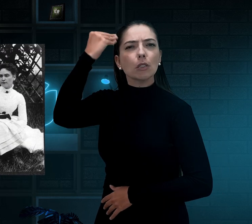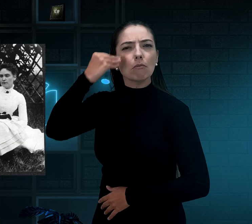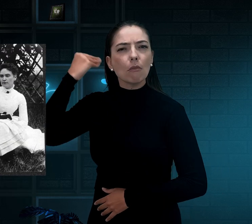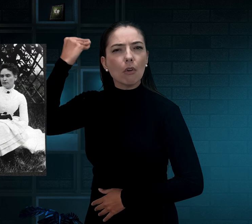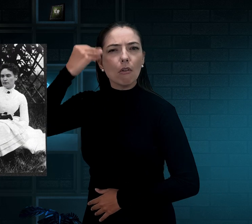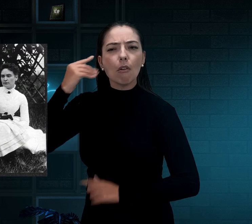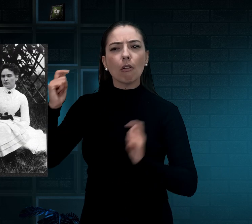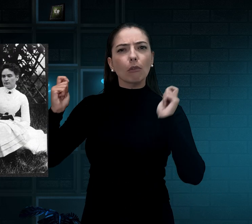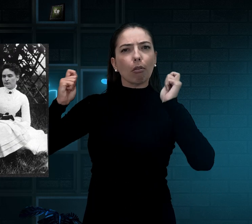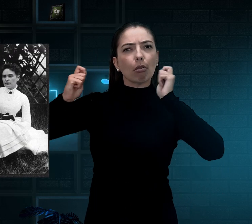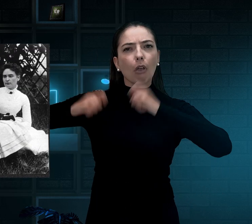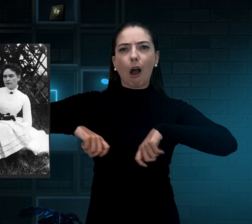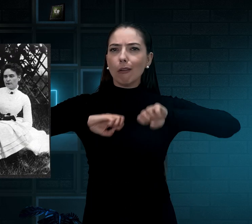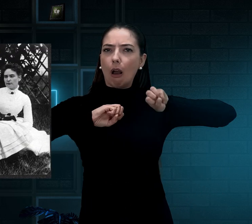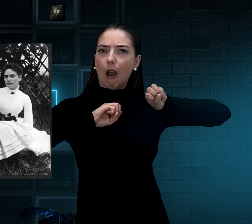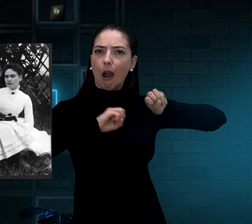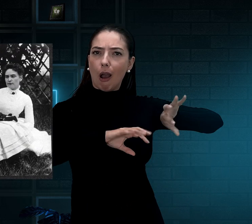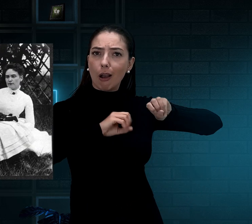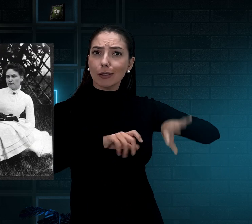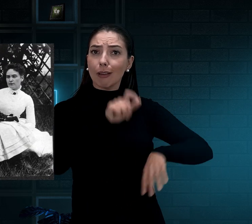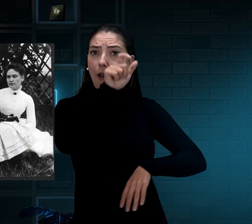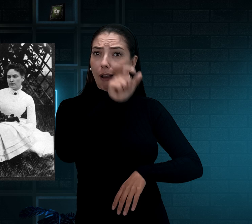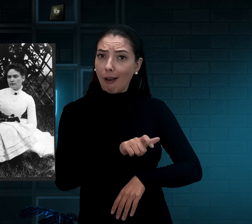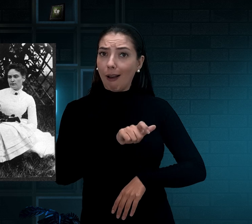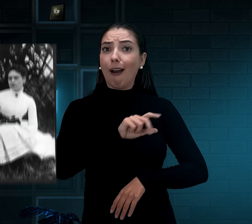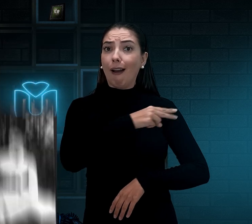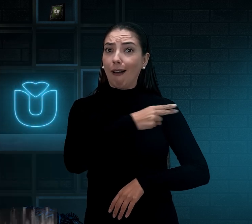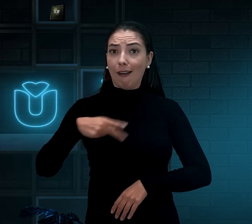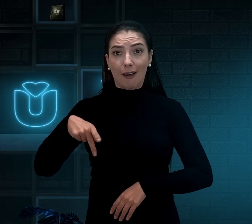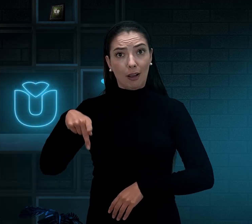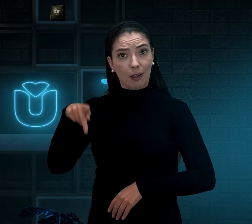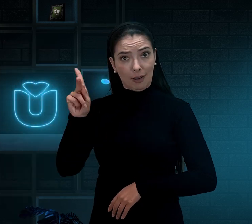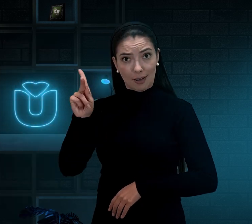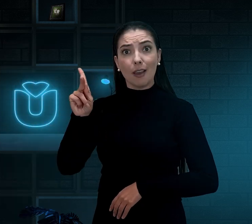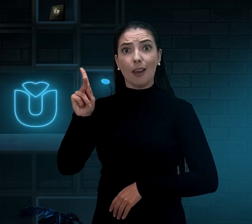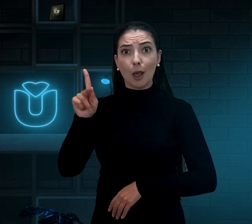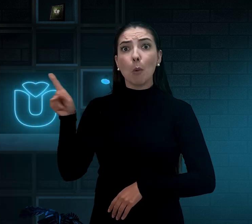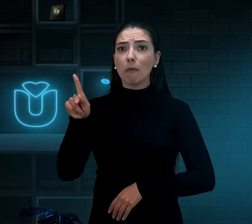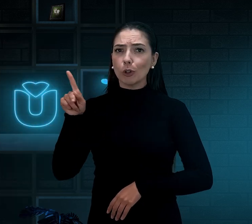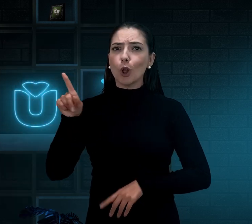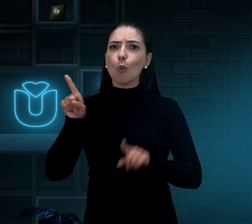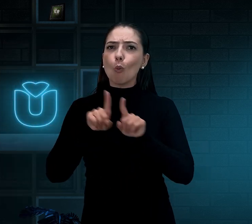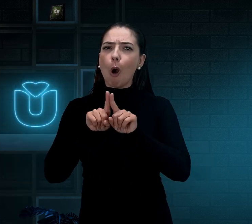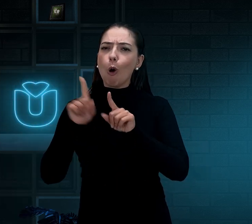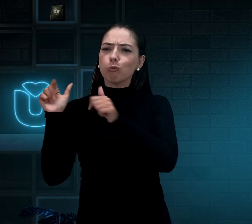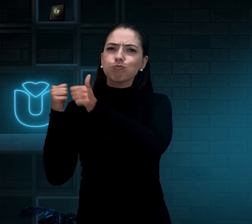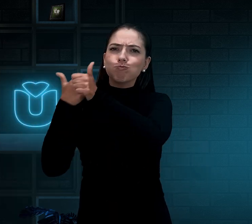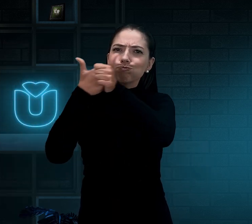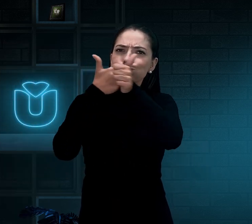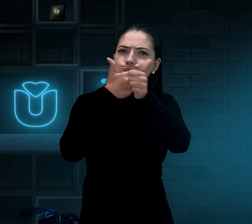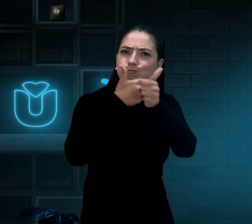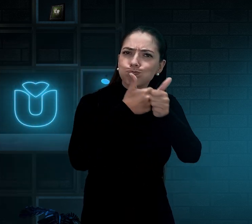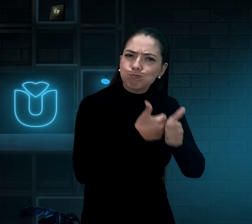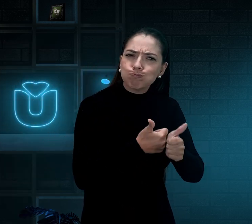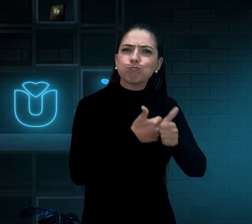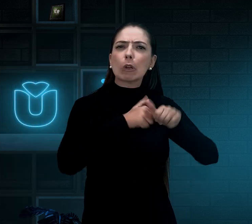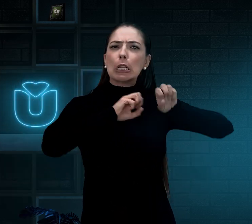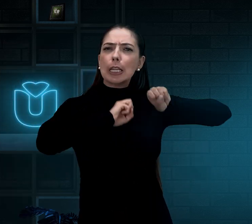experiência e capacidade para ensinar a Ellen Keller. Ela começou a ensinar